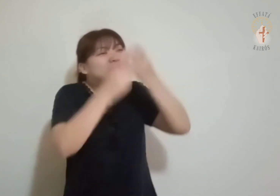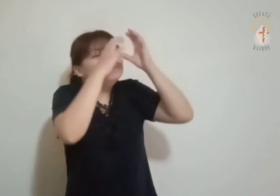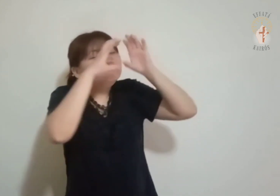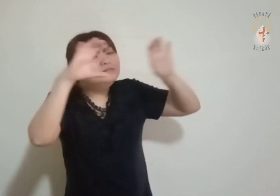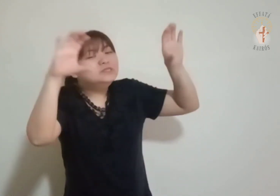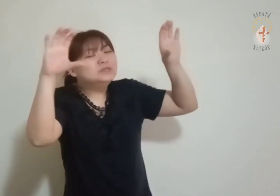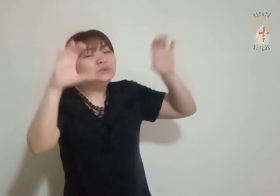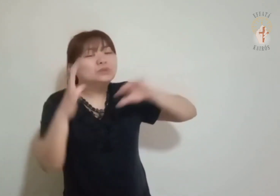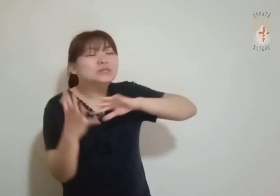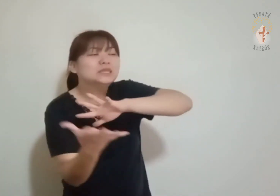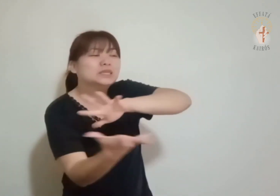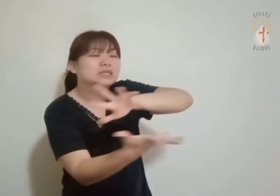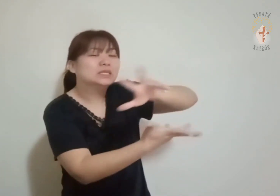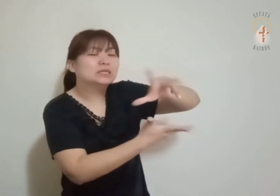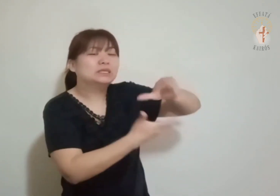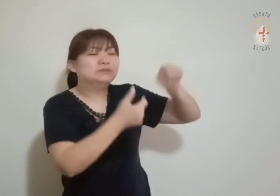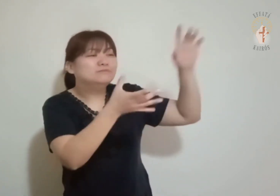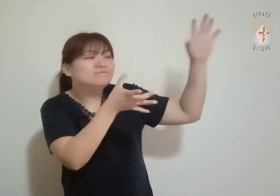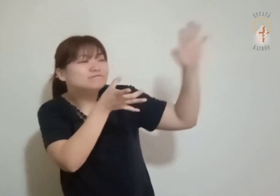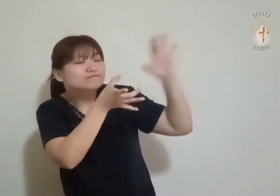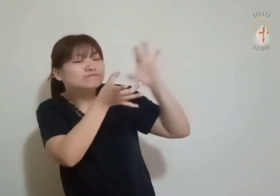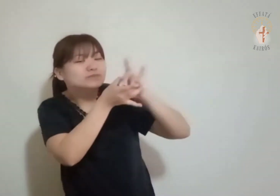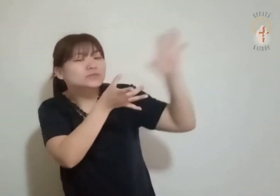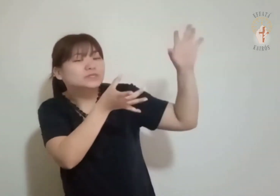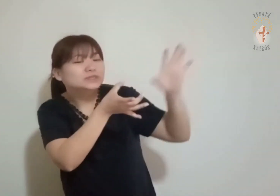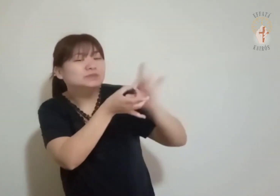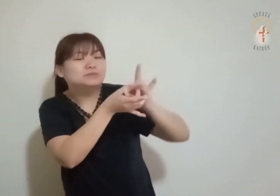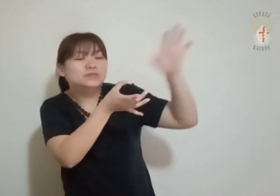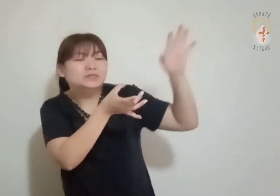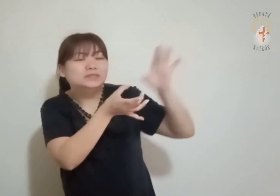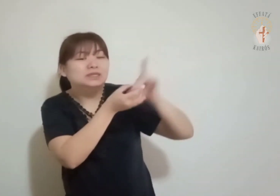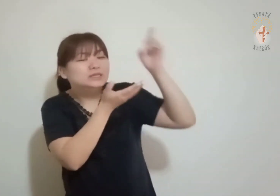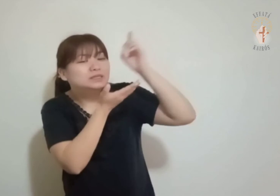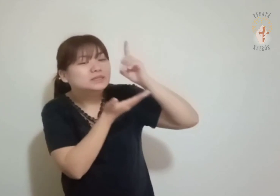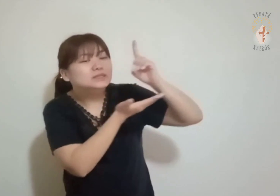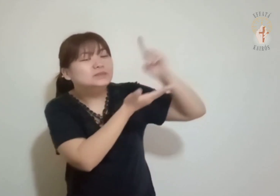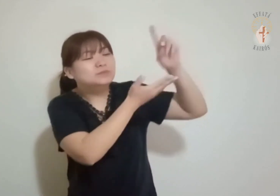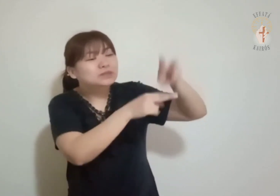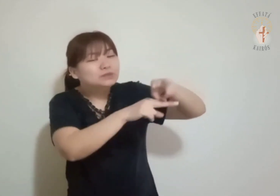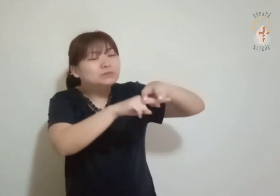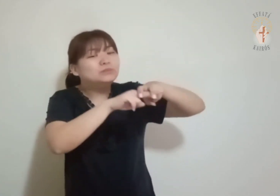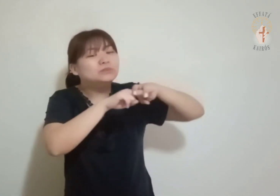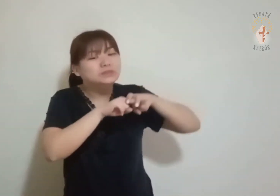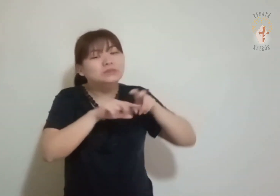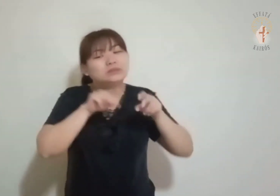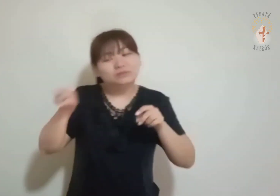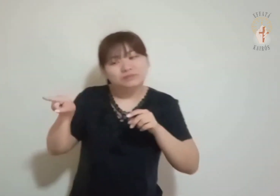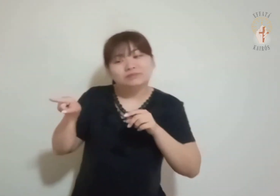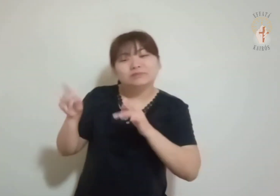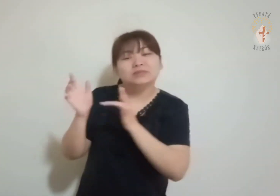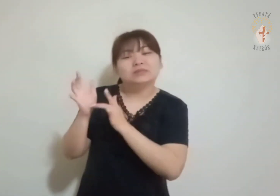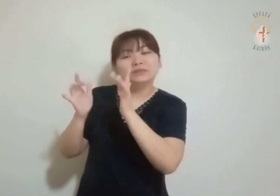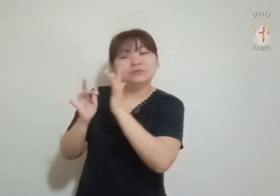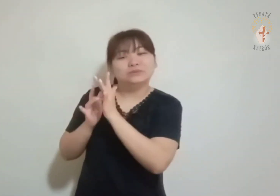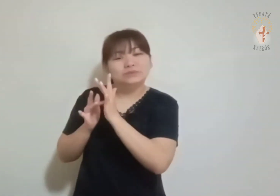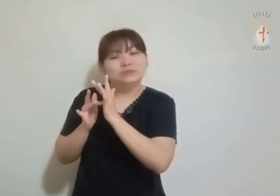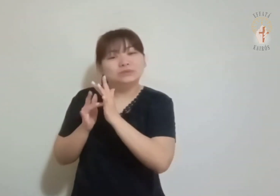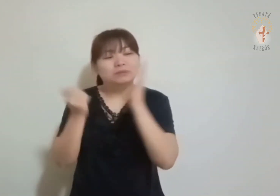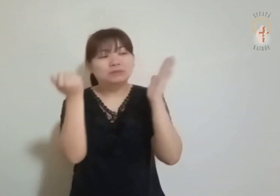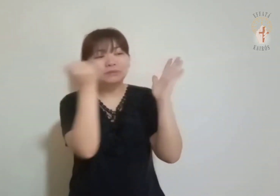E por ele reconciliar consigo todos os seres, os que estão na